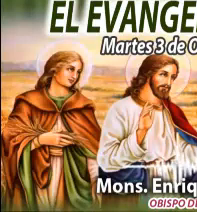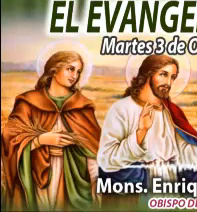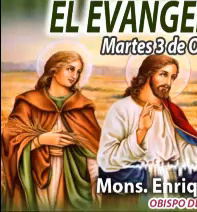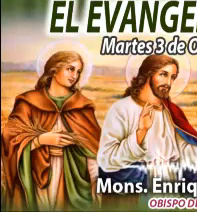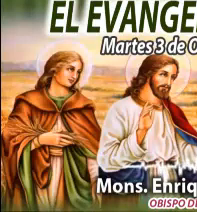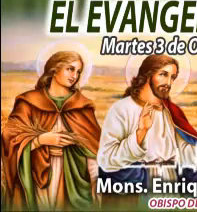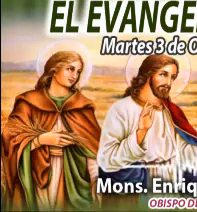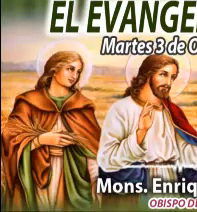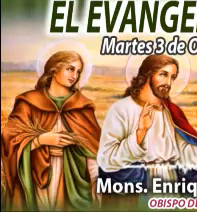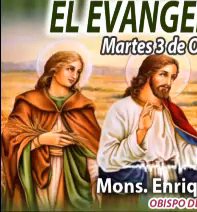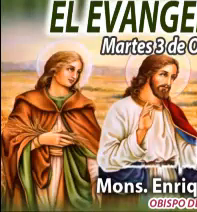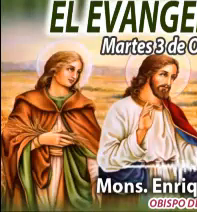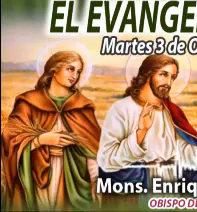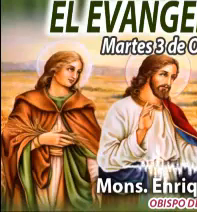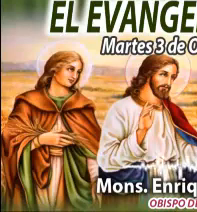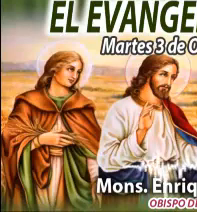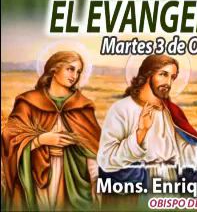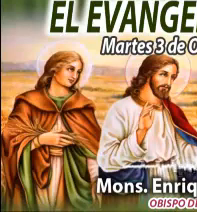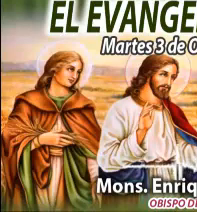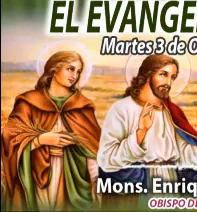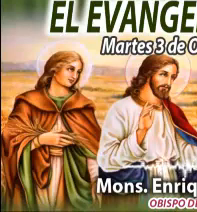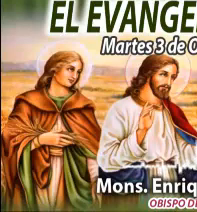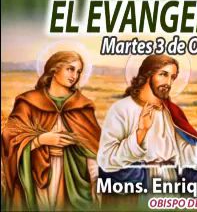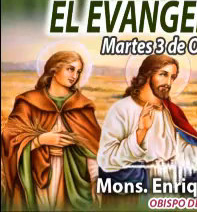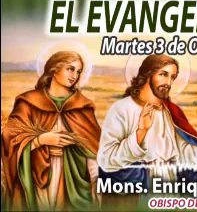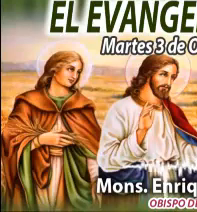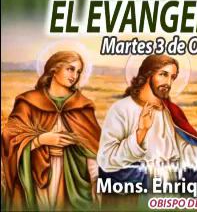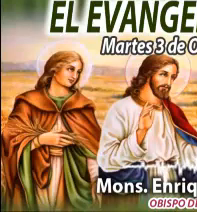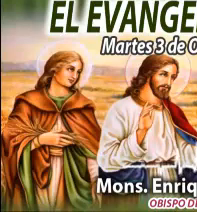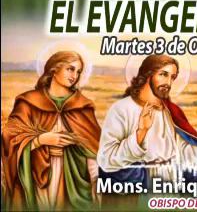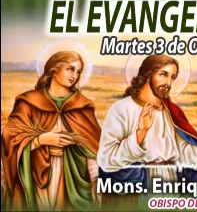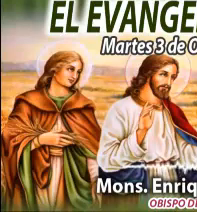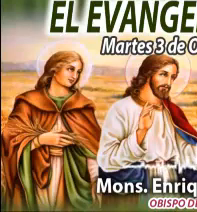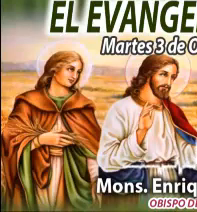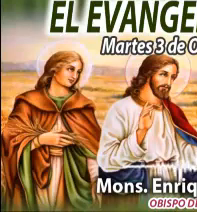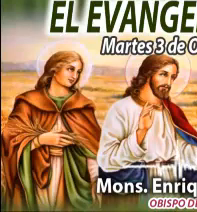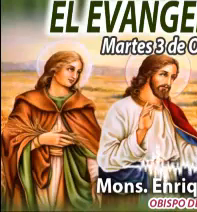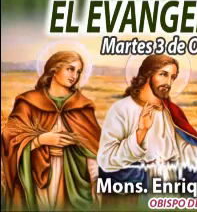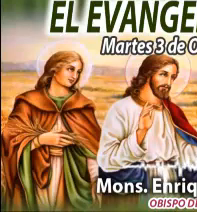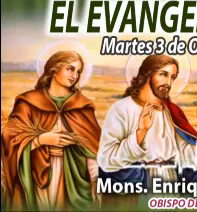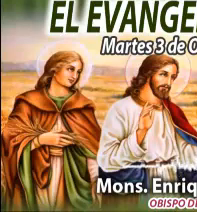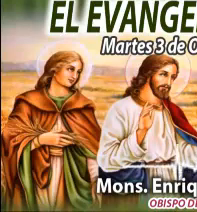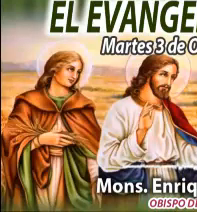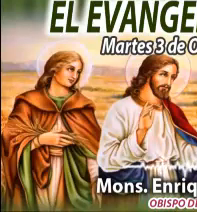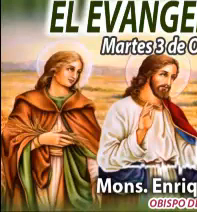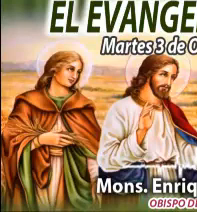Díaz, fortalezcamos nuestra fe. Seamos testigos de Jesús, vivo y resucitado.